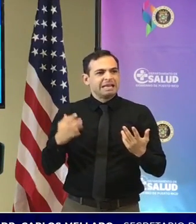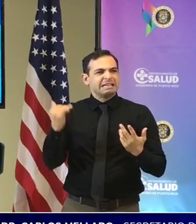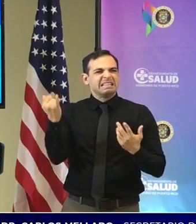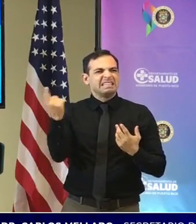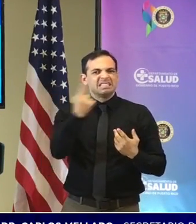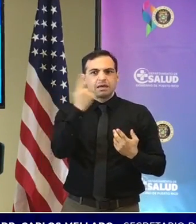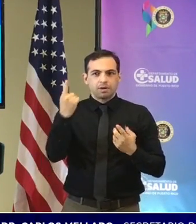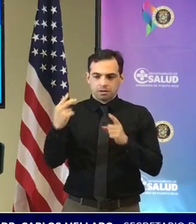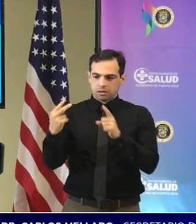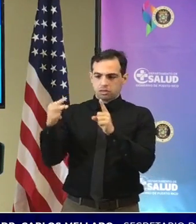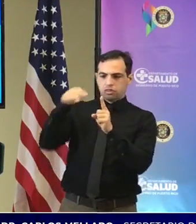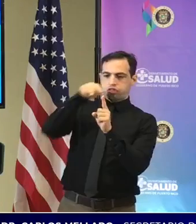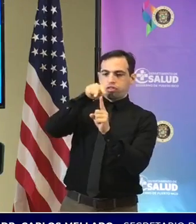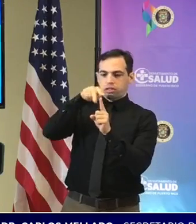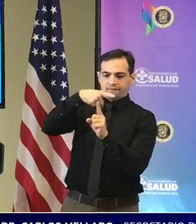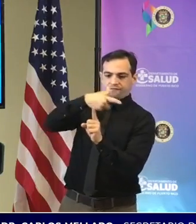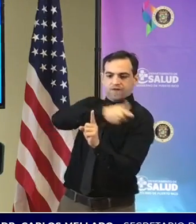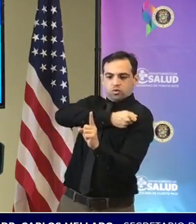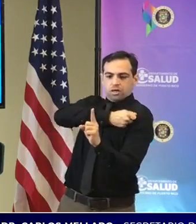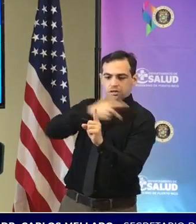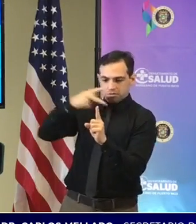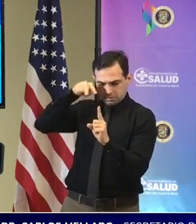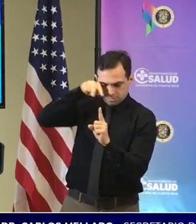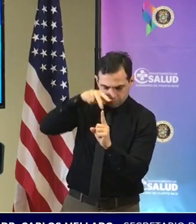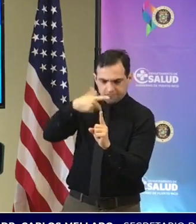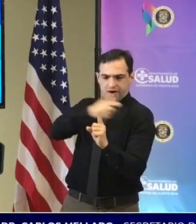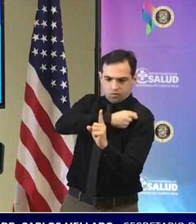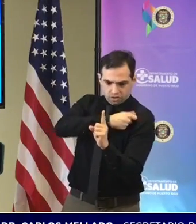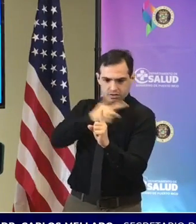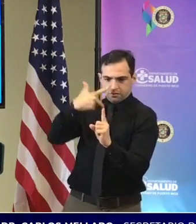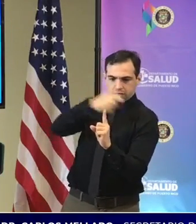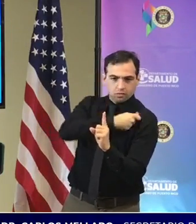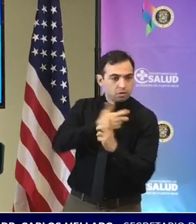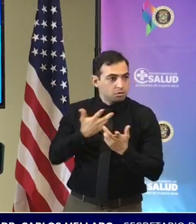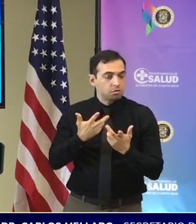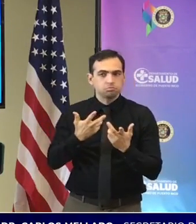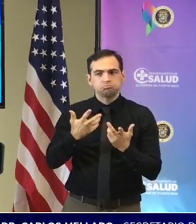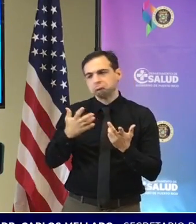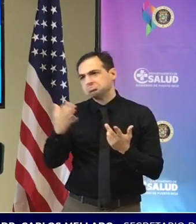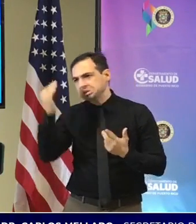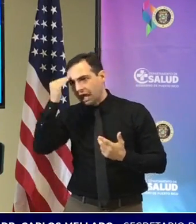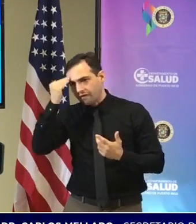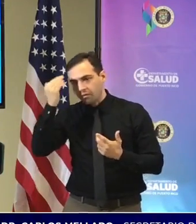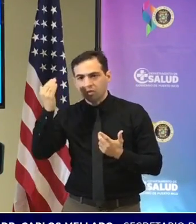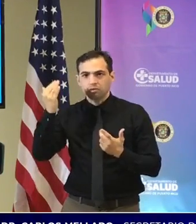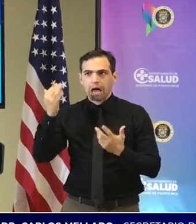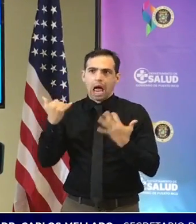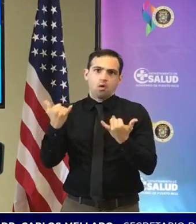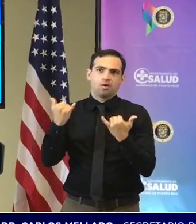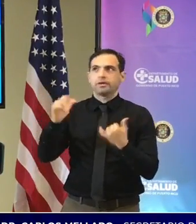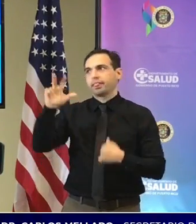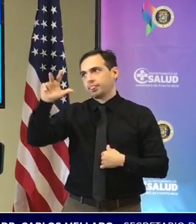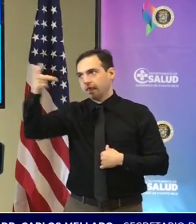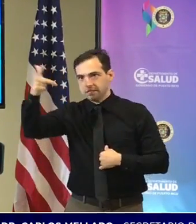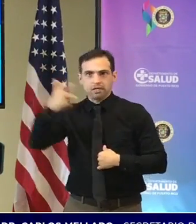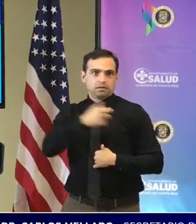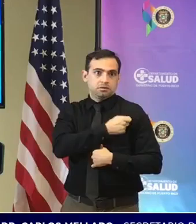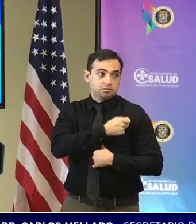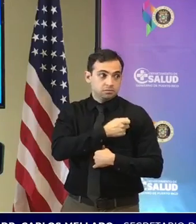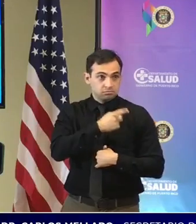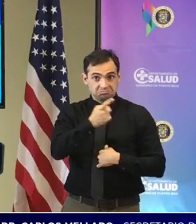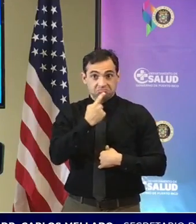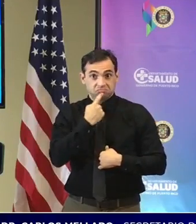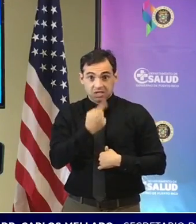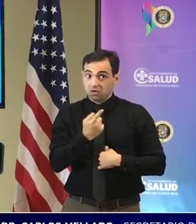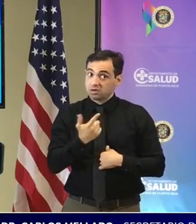vacunación y todos sabemos de la importancia de la vacunación máximo cuando ahora se habla de una tercera dosis y tal vez como usted dice